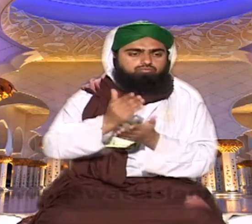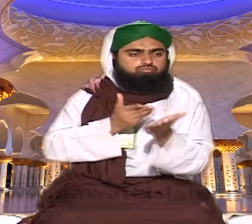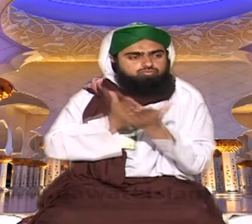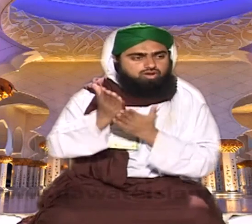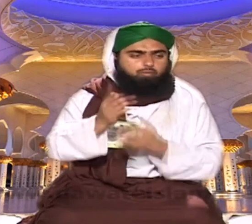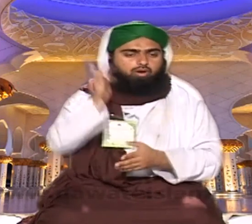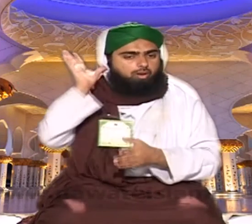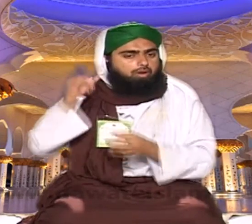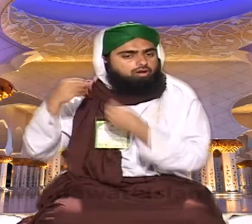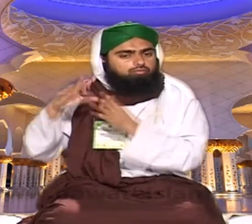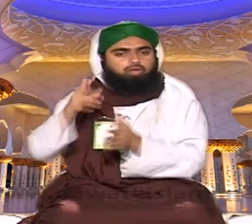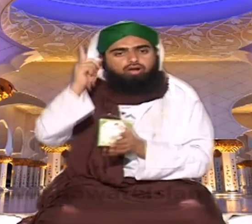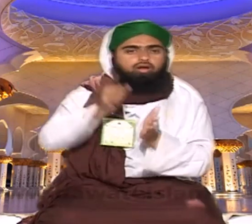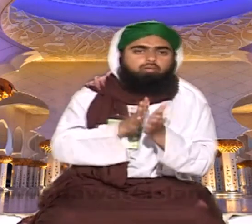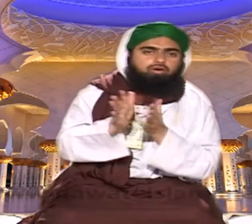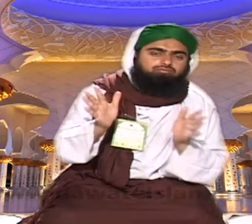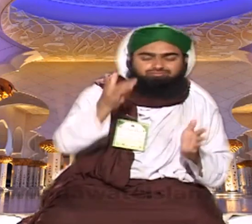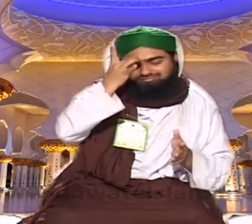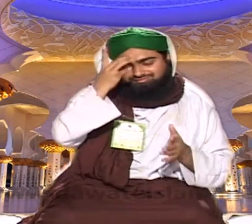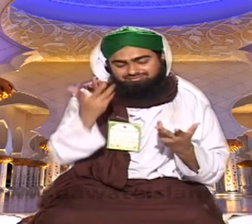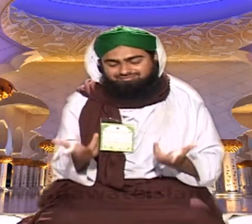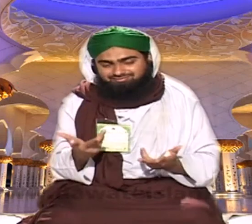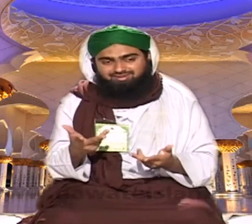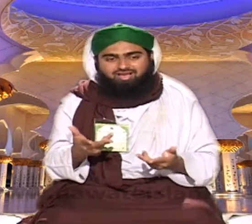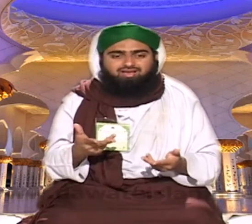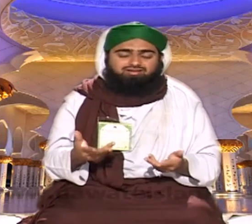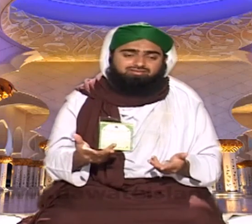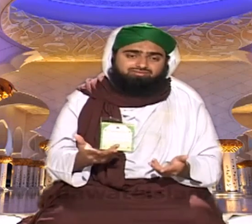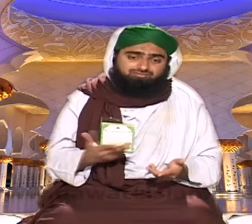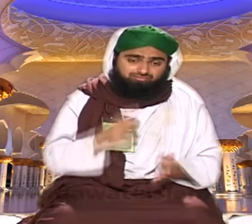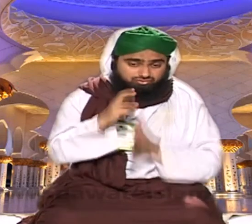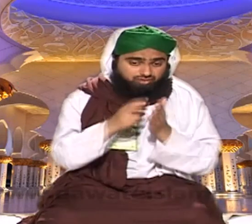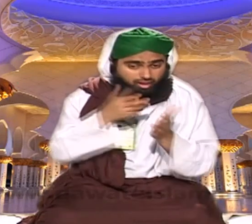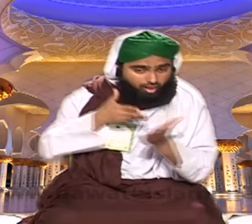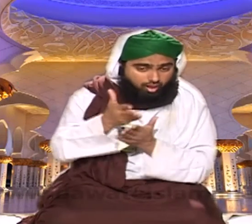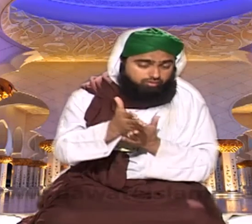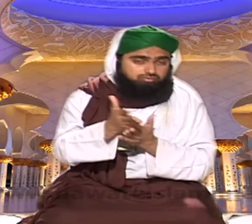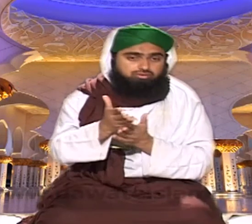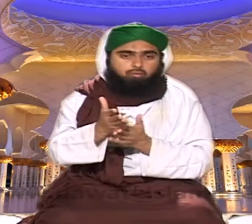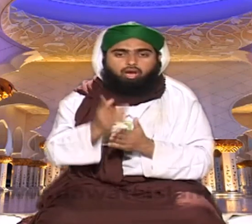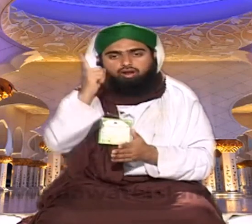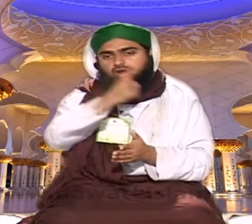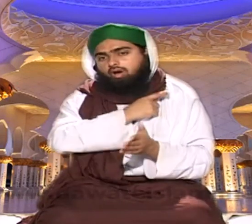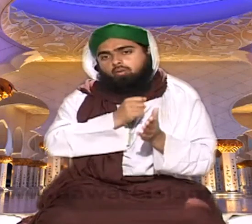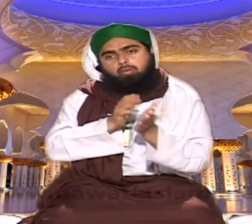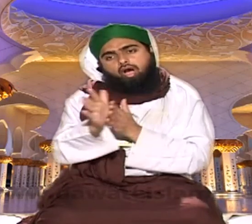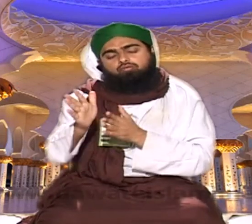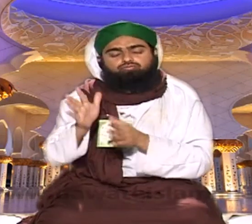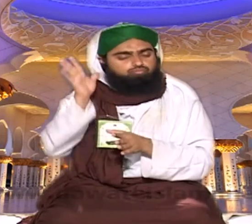معاف کرے گا ٹرینر میں جا رہے اللہ معاف کرے گا اللہ تو آپ کی نماز کا محتاج نہیں میری نماز کا محتاج نہیں لیکن بارہ لیکن اس نے جو ہم پر